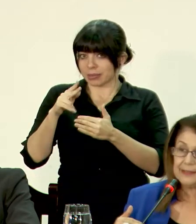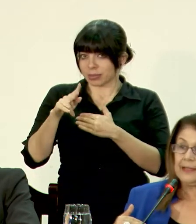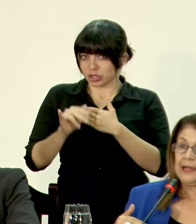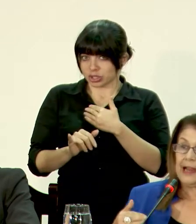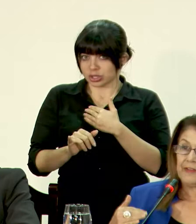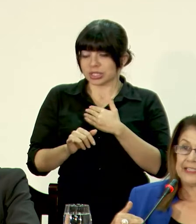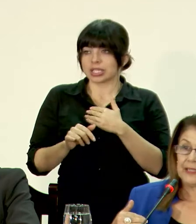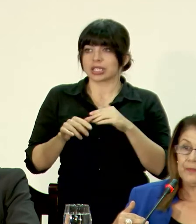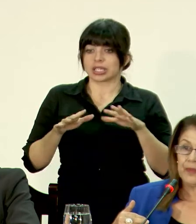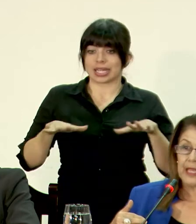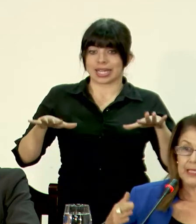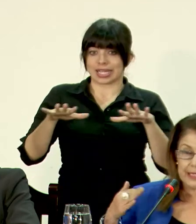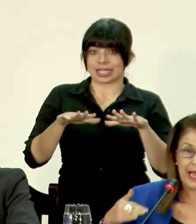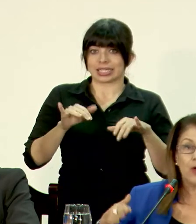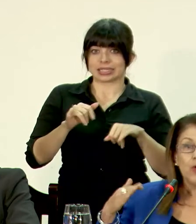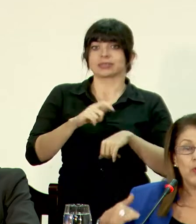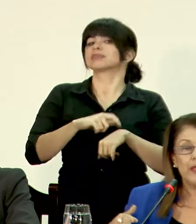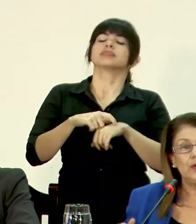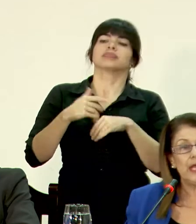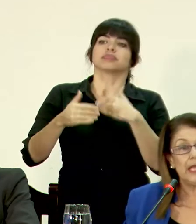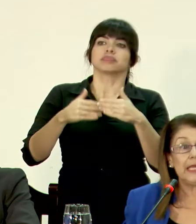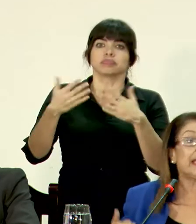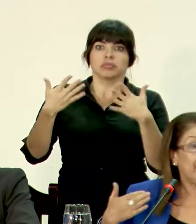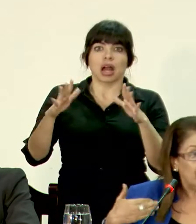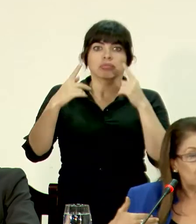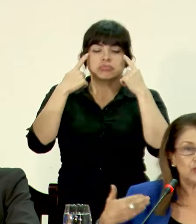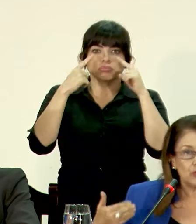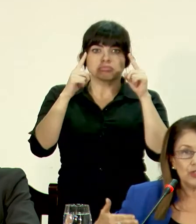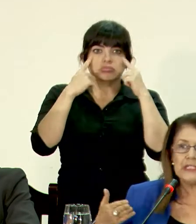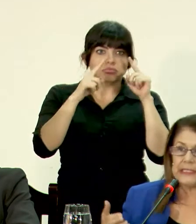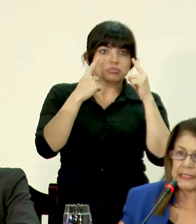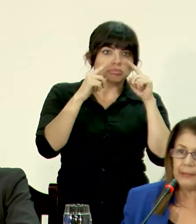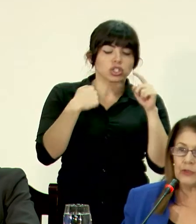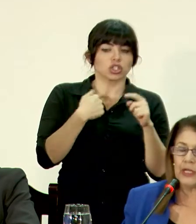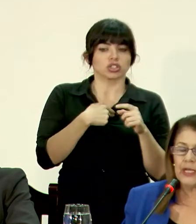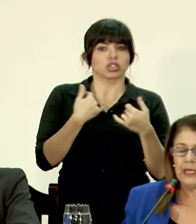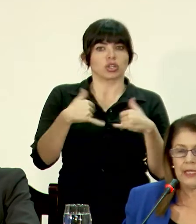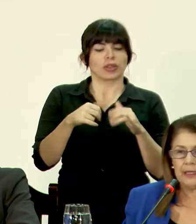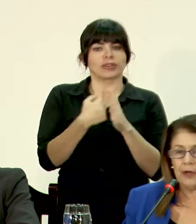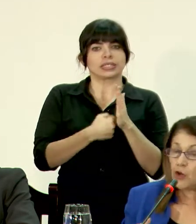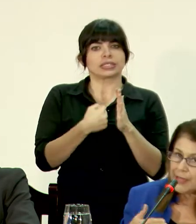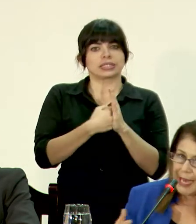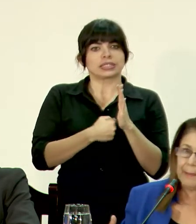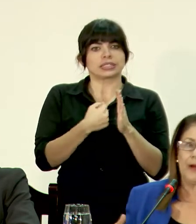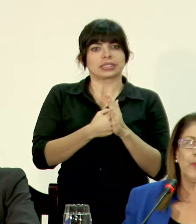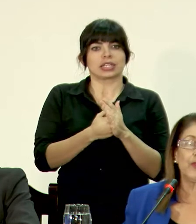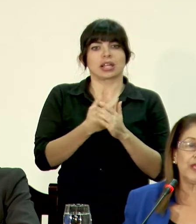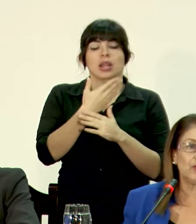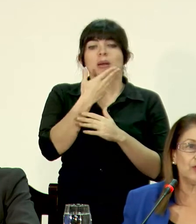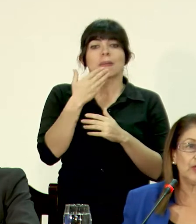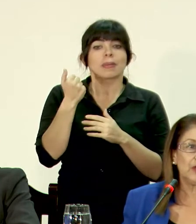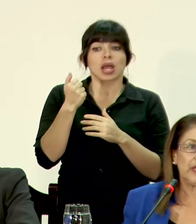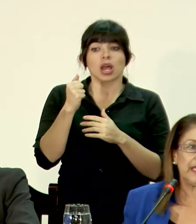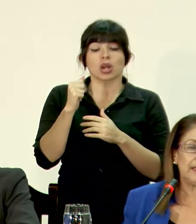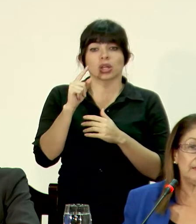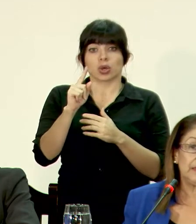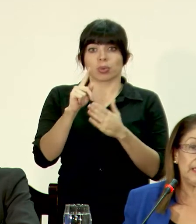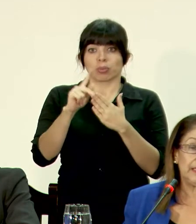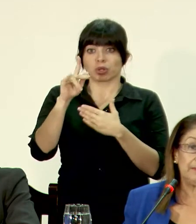esa es la fase que se ha concluido y que nosotros insistimos, lo ideal para un proyecto